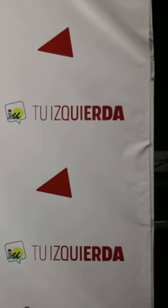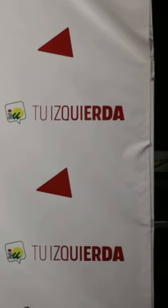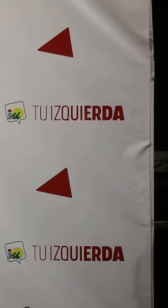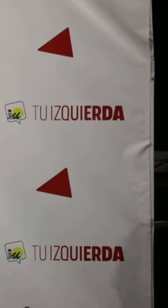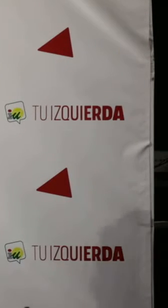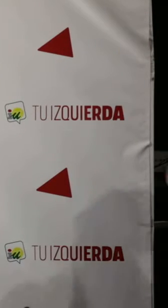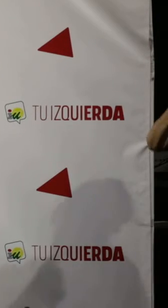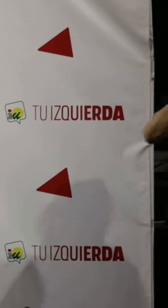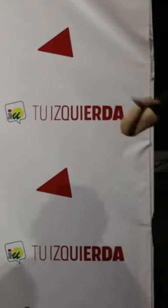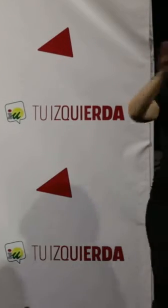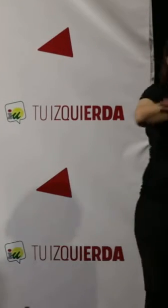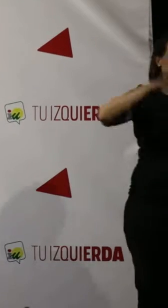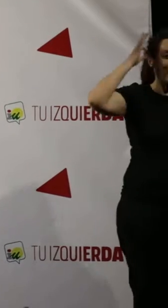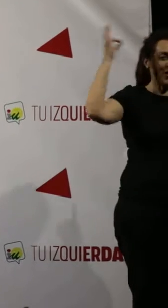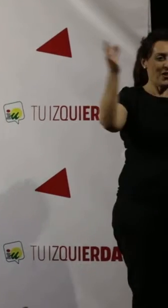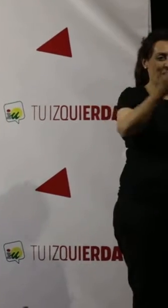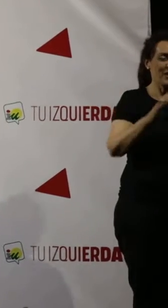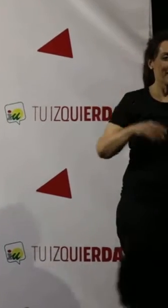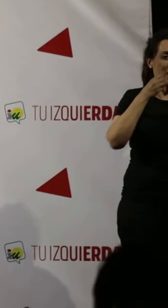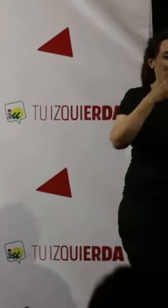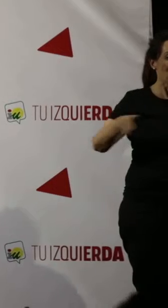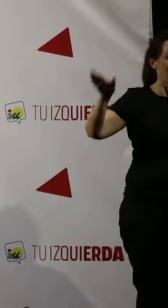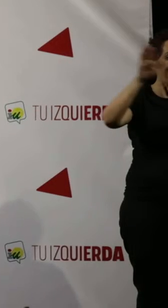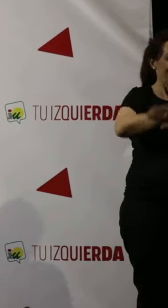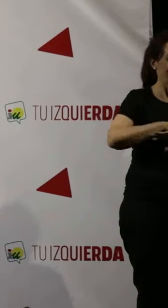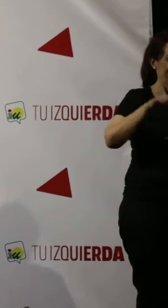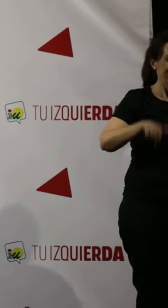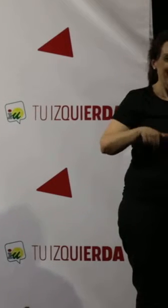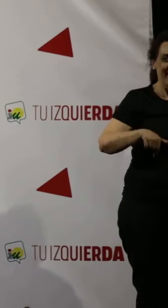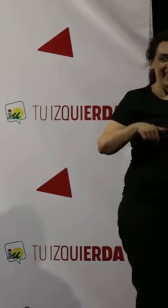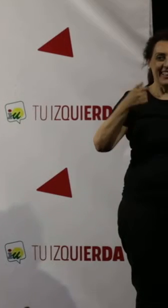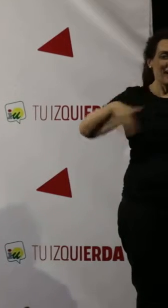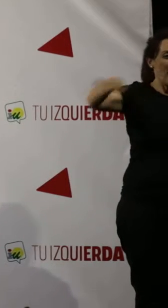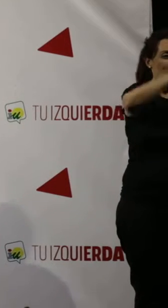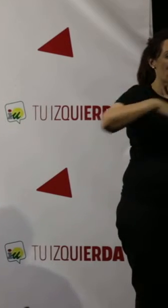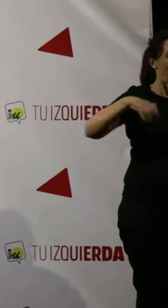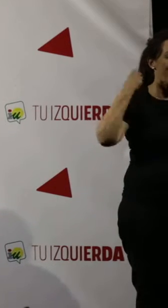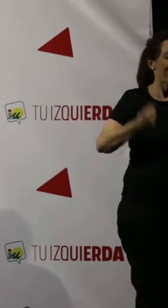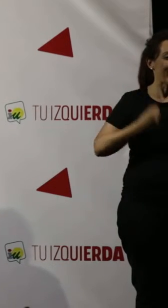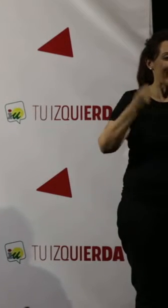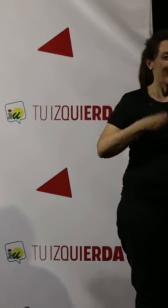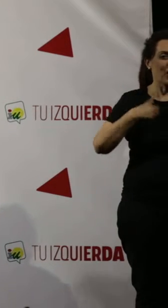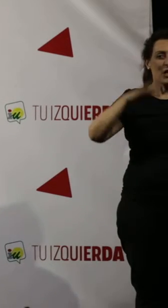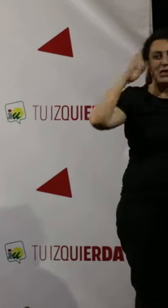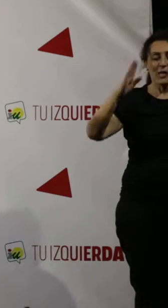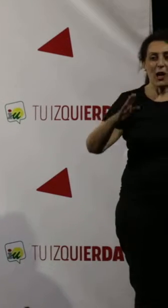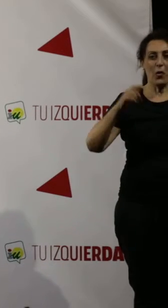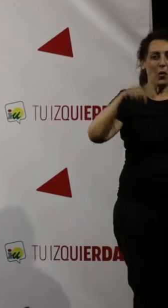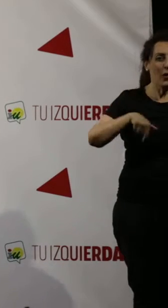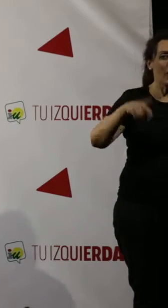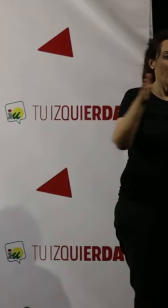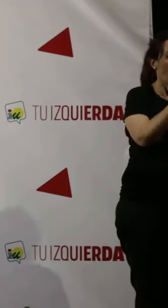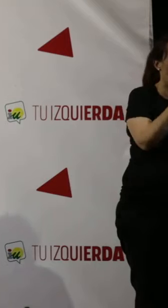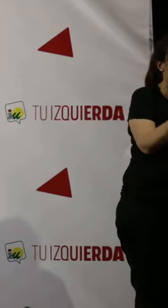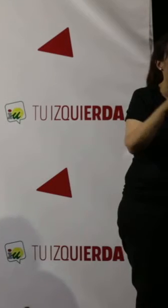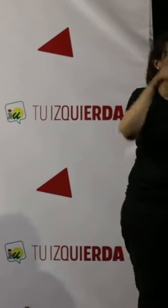Buenas noches Córdoba, buenas noches a esta Plaza de la Corredera, tanto os saludo, tanto a los